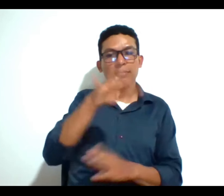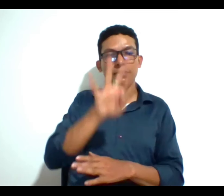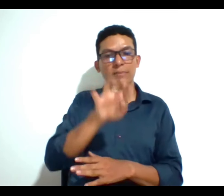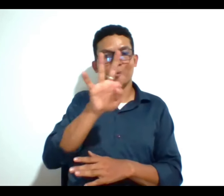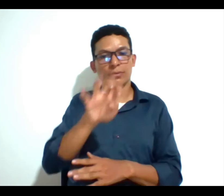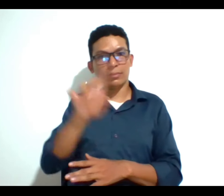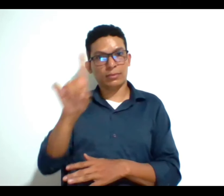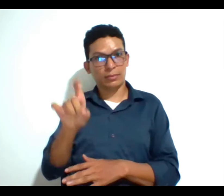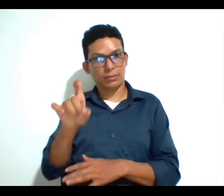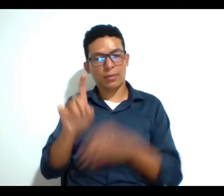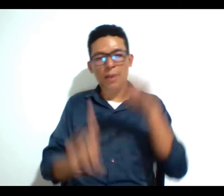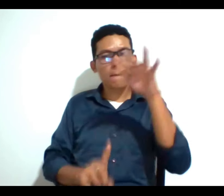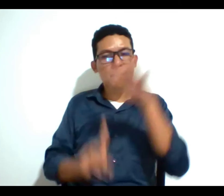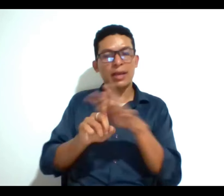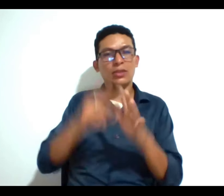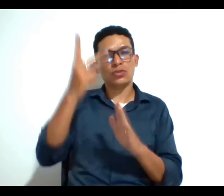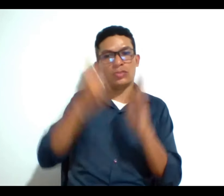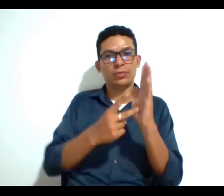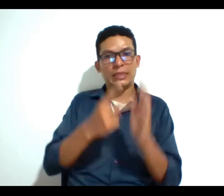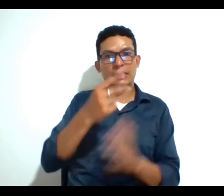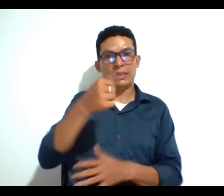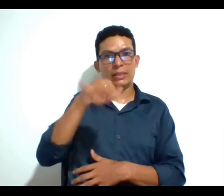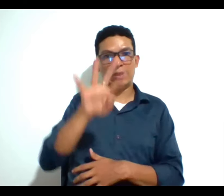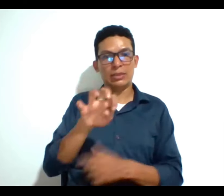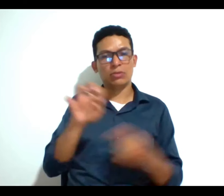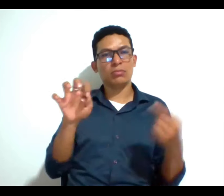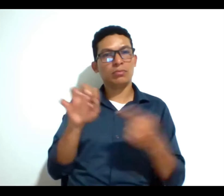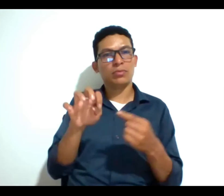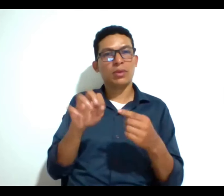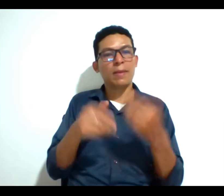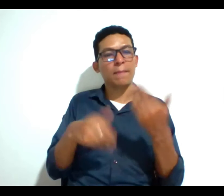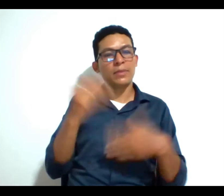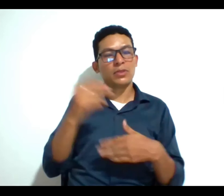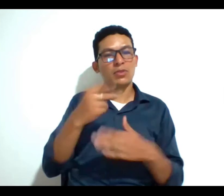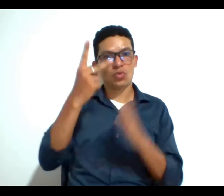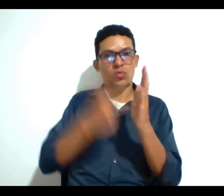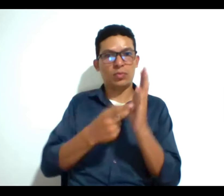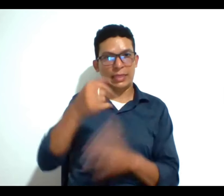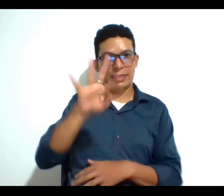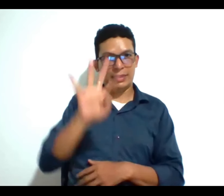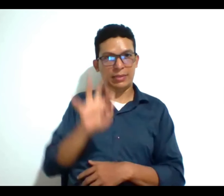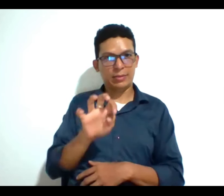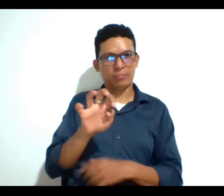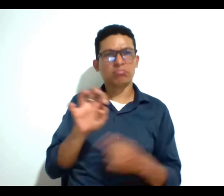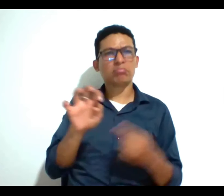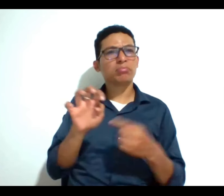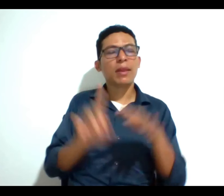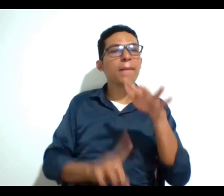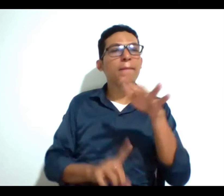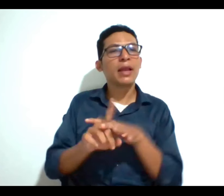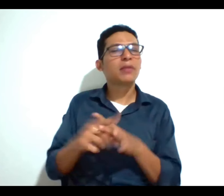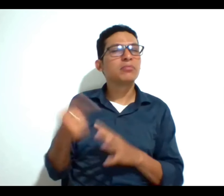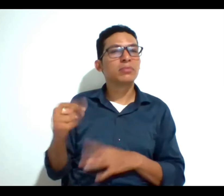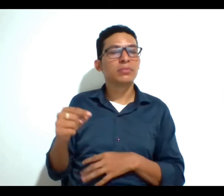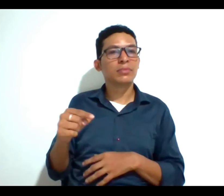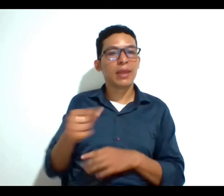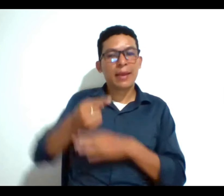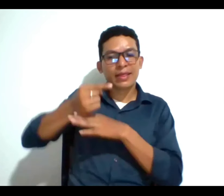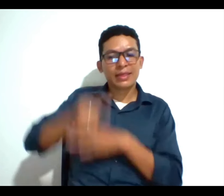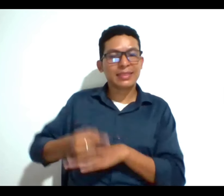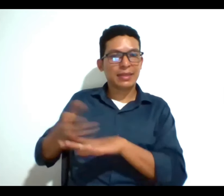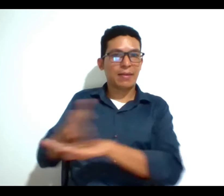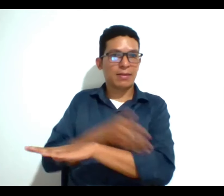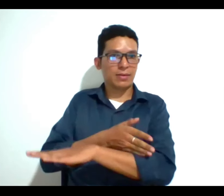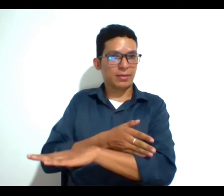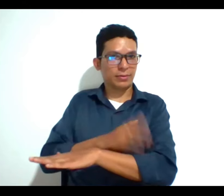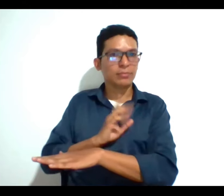surge en el 2019 que entra a vigencia en el 2019 se crea una figura que se llama las directivas anticipadas